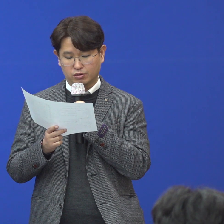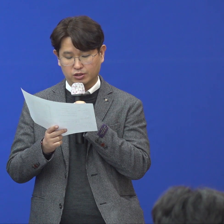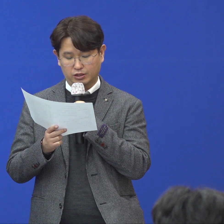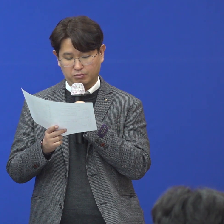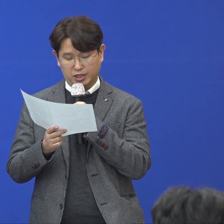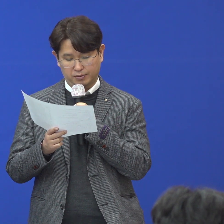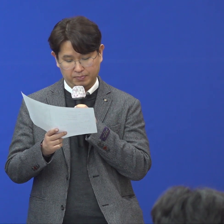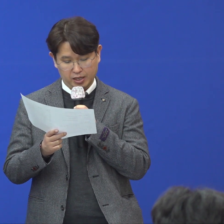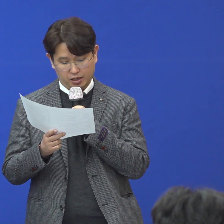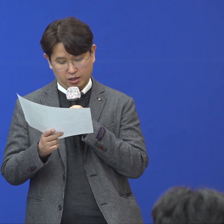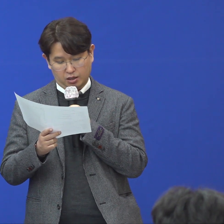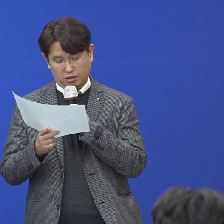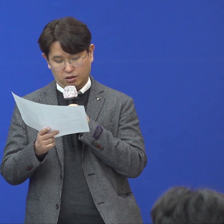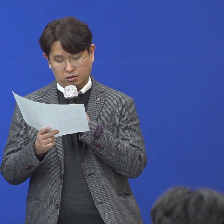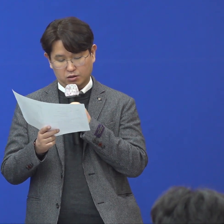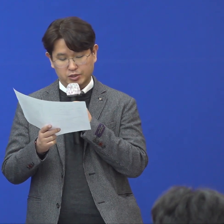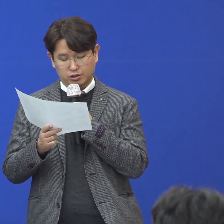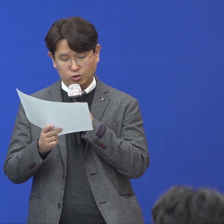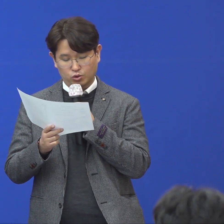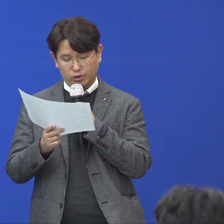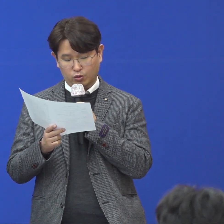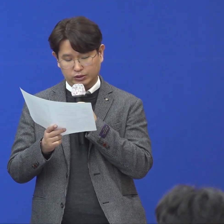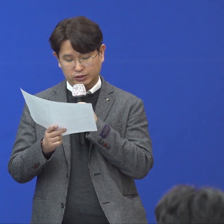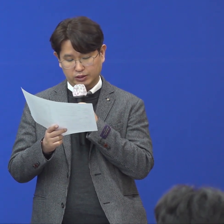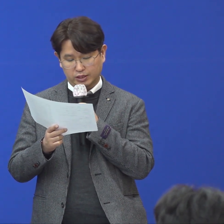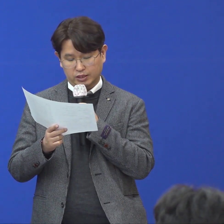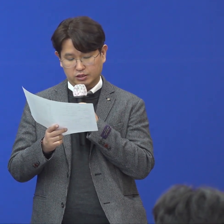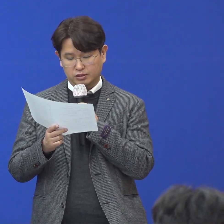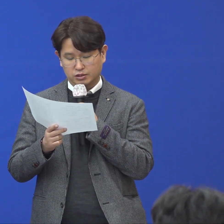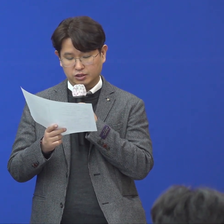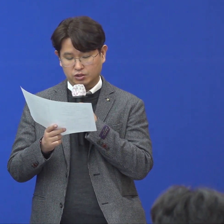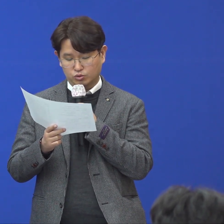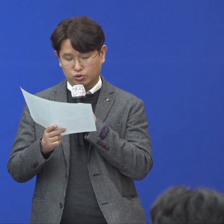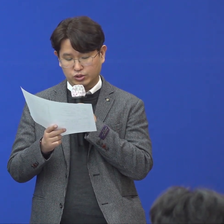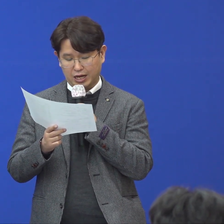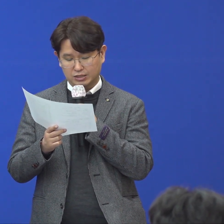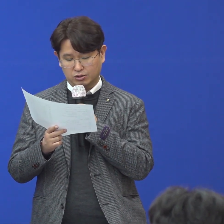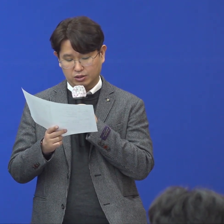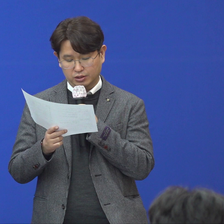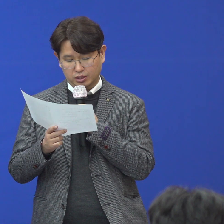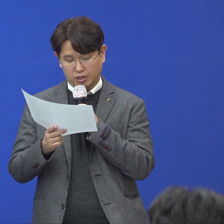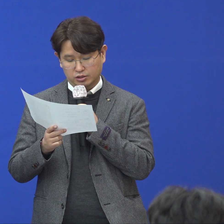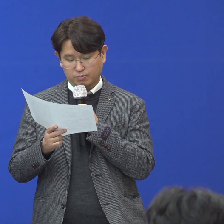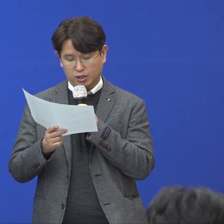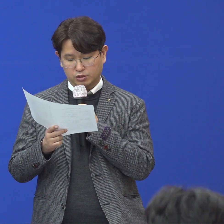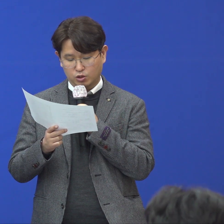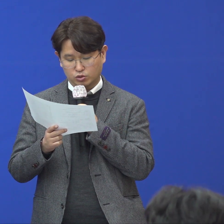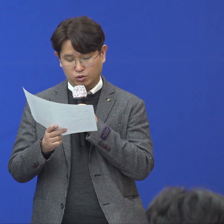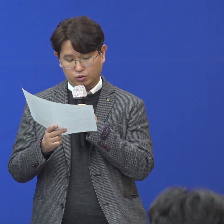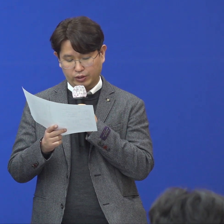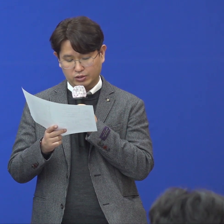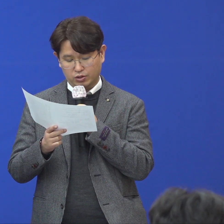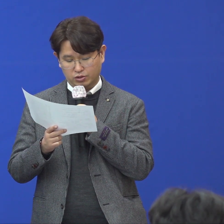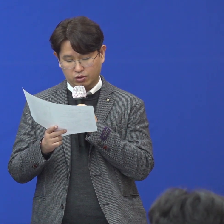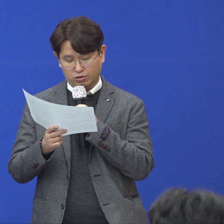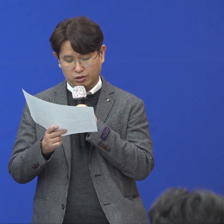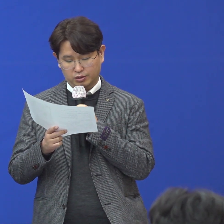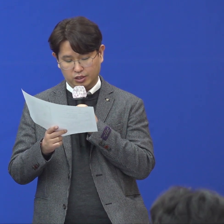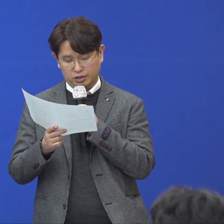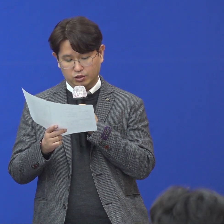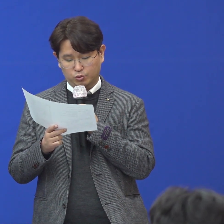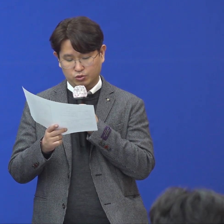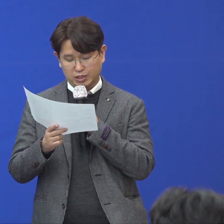경우가 6건입니다. 검사 경로별로는 신천지 전수조사 1건, 선별진료소를 통해서